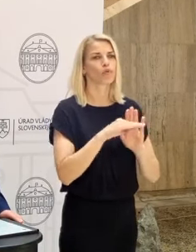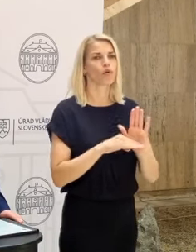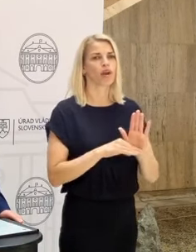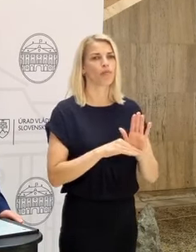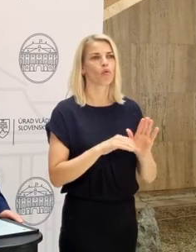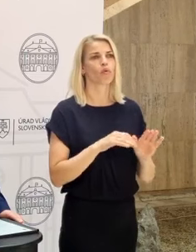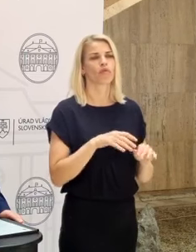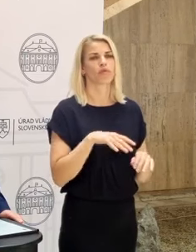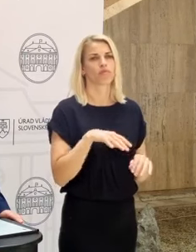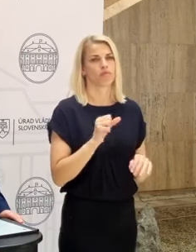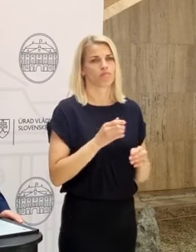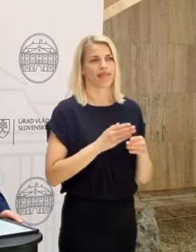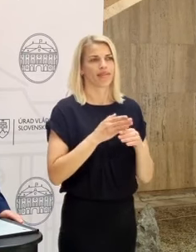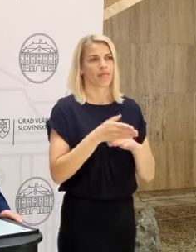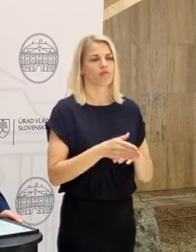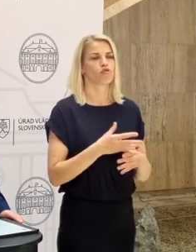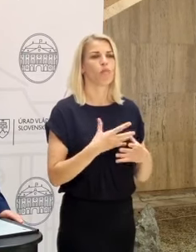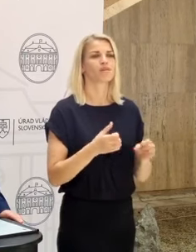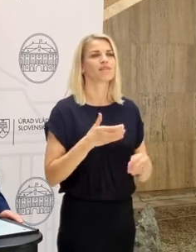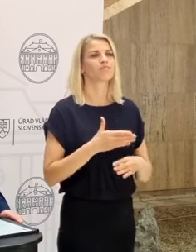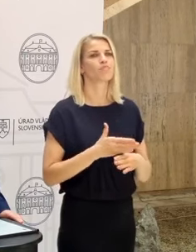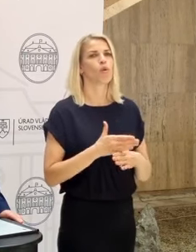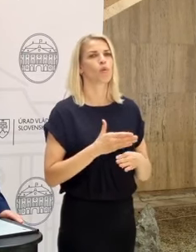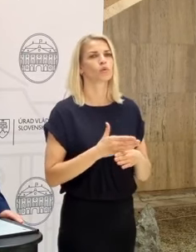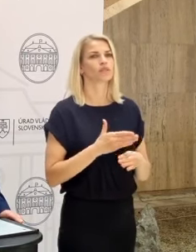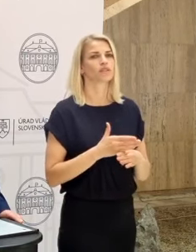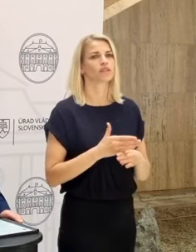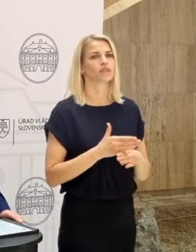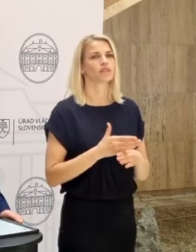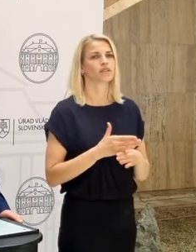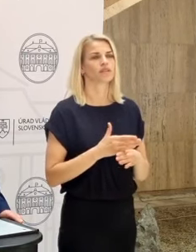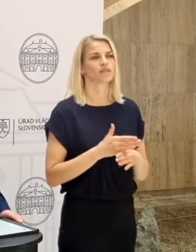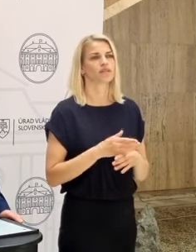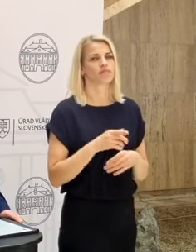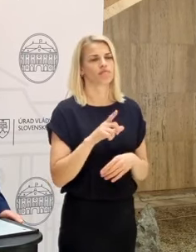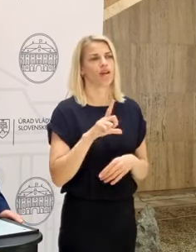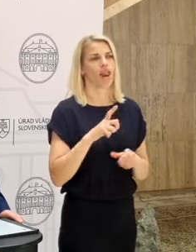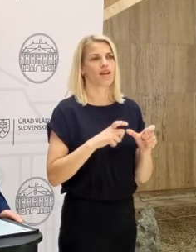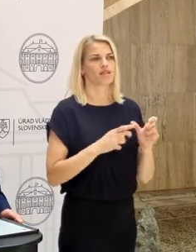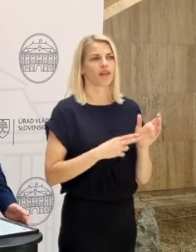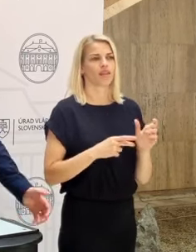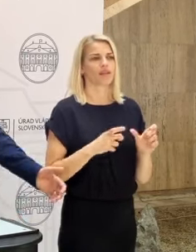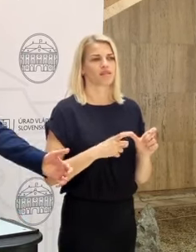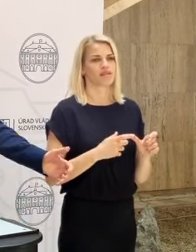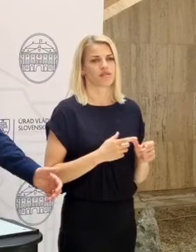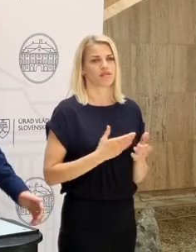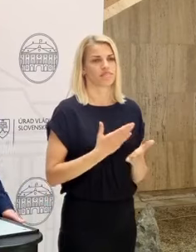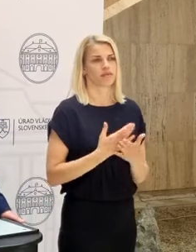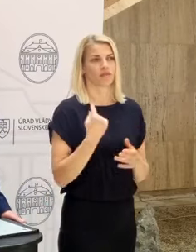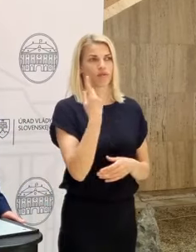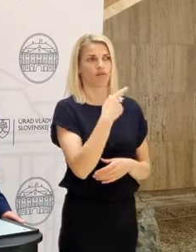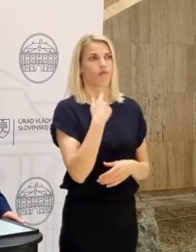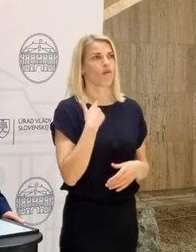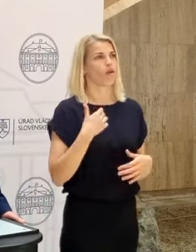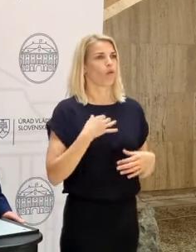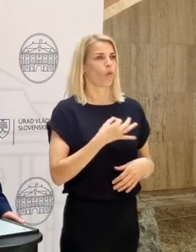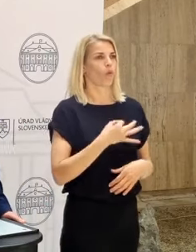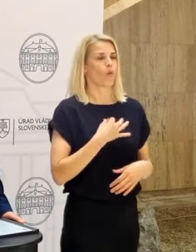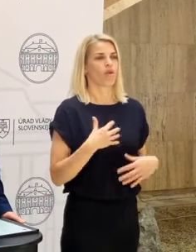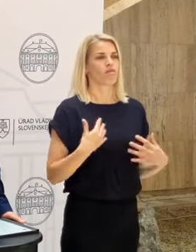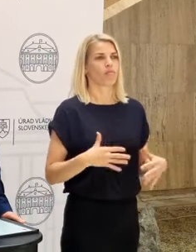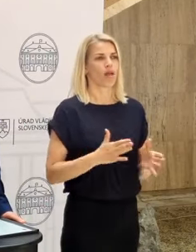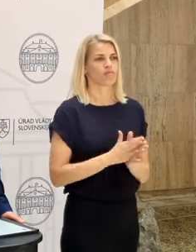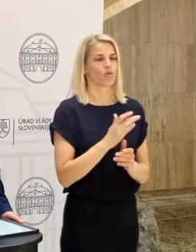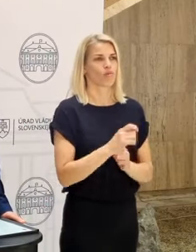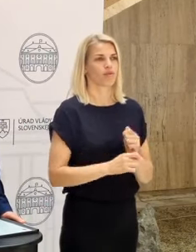neprešlo bez tejto pomoci. Tak sa netvárme, že tam nebola táto spolupráca. Ja som sa myslím, že k tomu už dostatočne vyjadril.